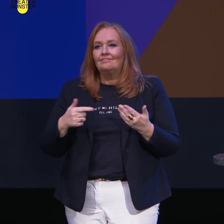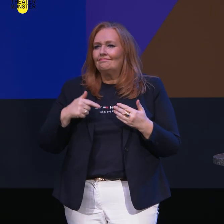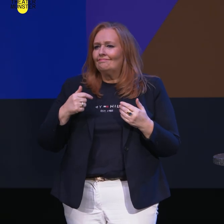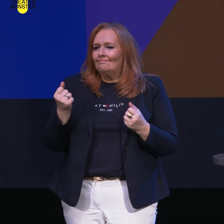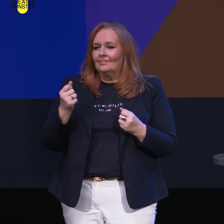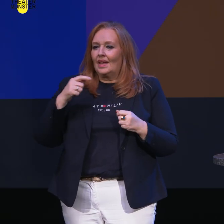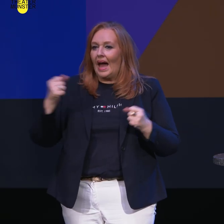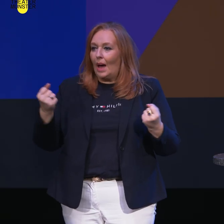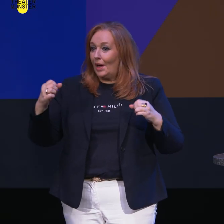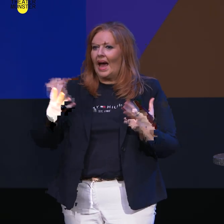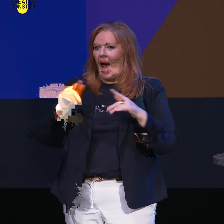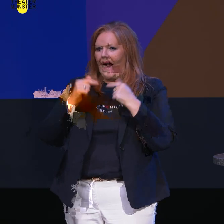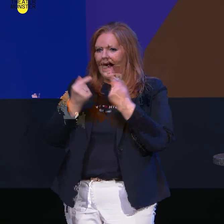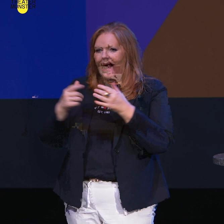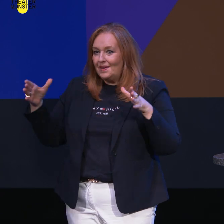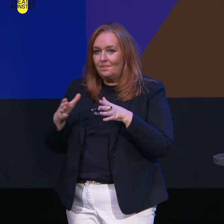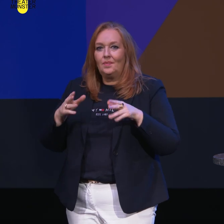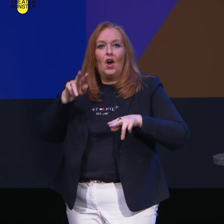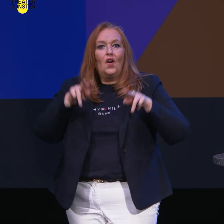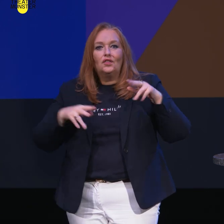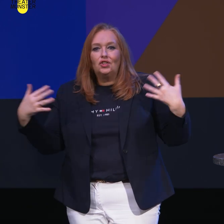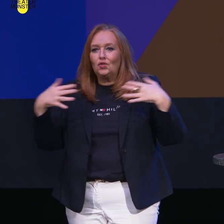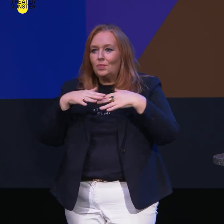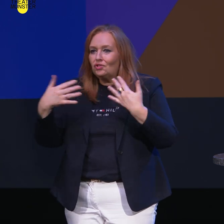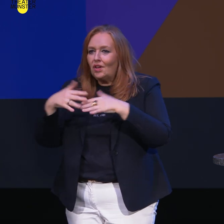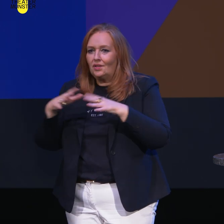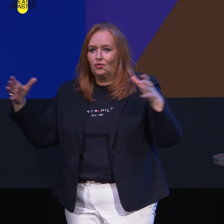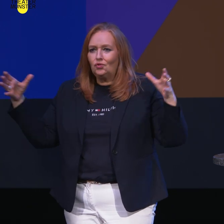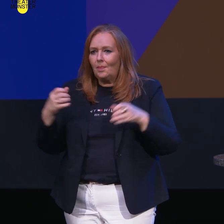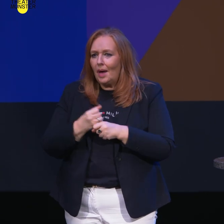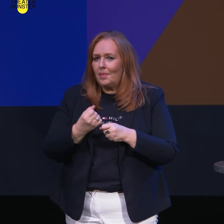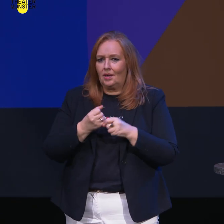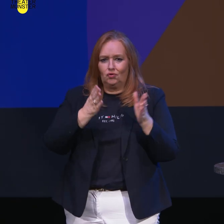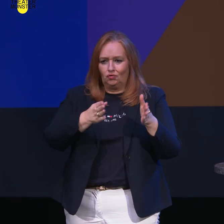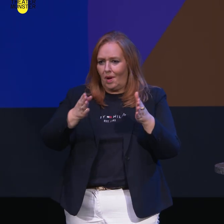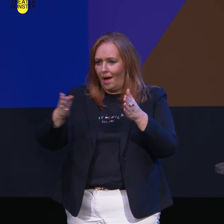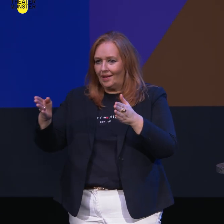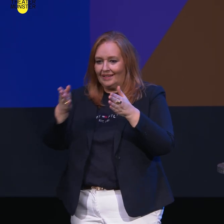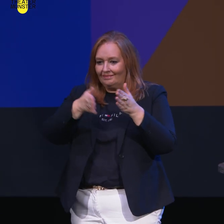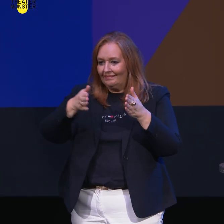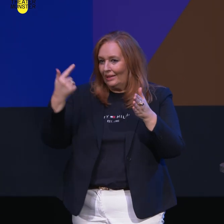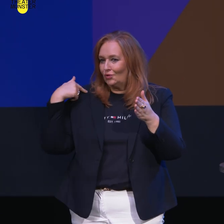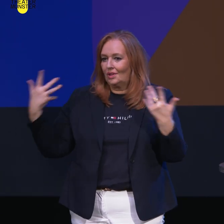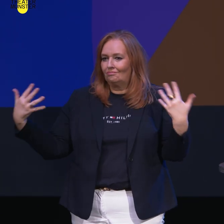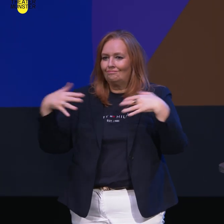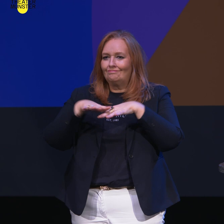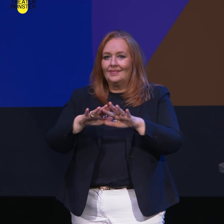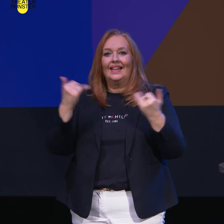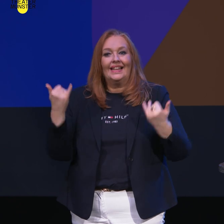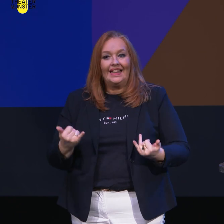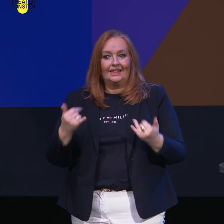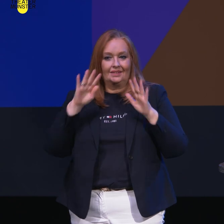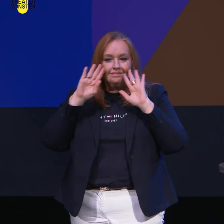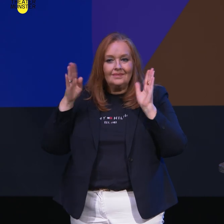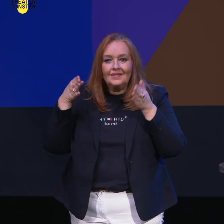Arbeit mit dem neuen Team. Die verschiedenen Überschneidungen und Zusammenarbeiten über die Spatengrenzen hinweg sind ja schon erwähnt worden. Jetzt